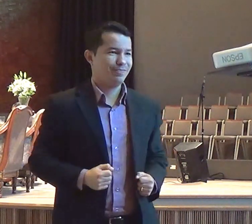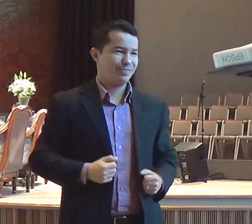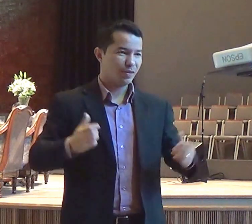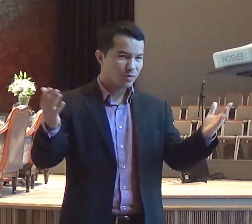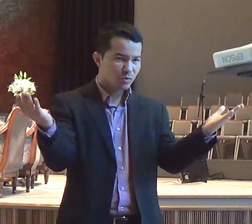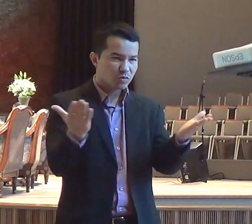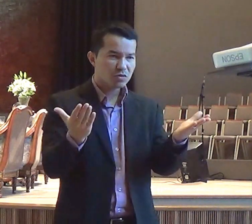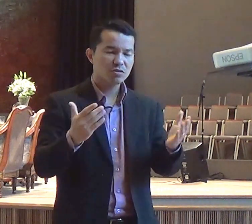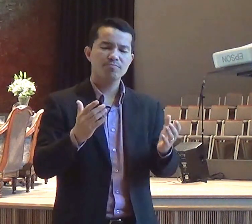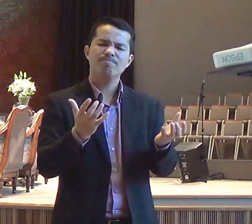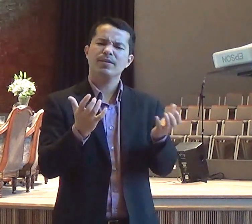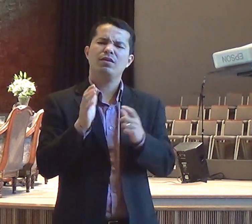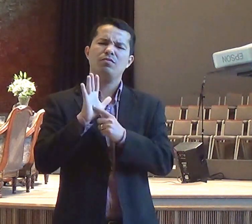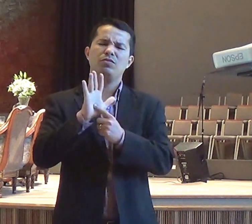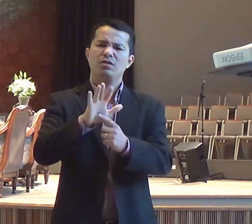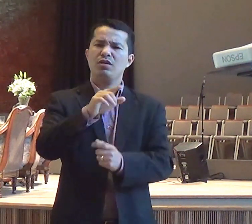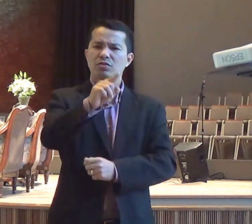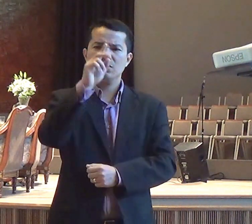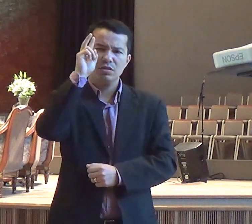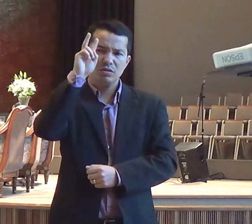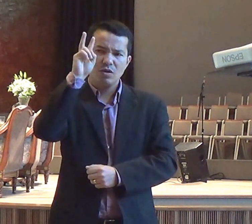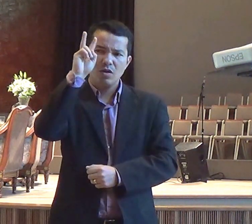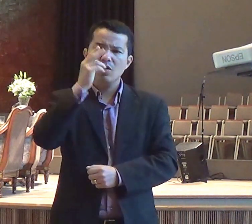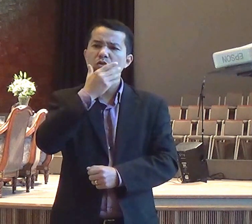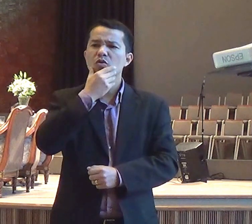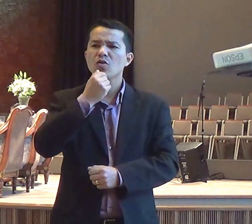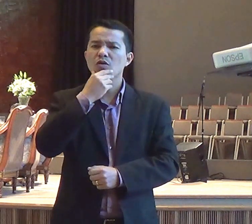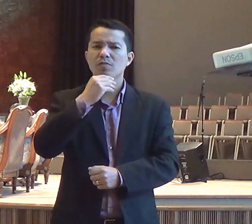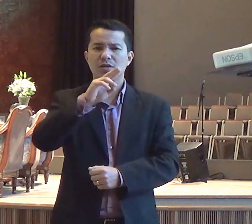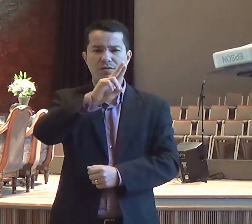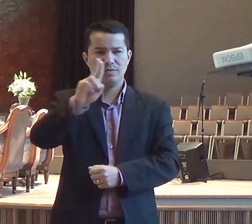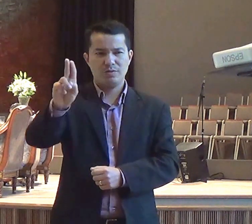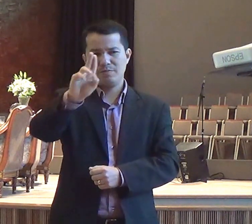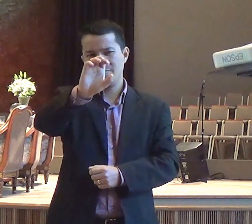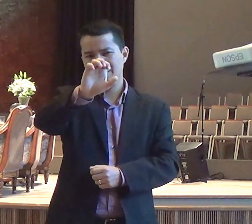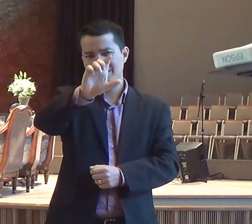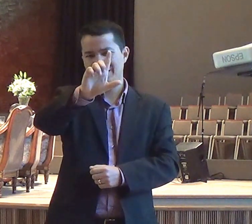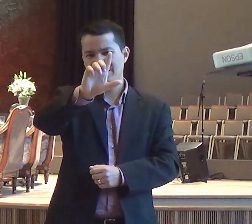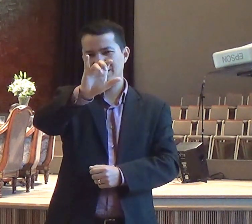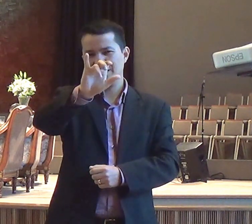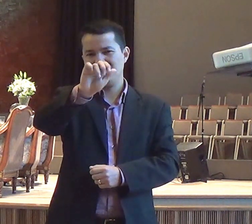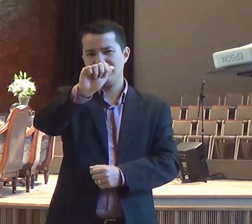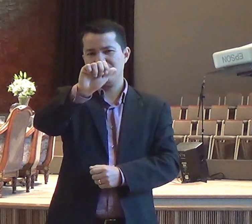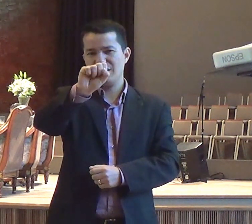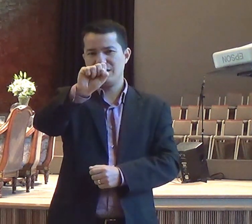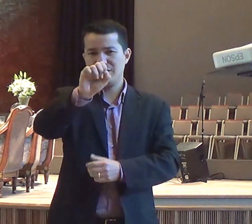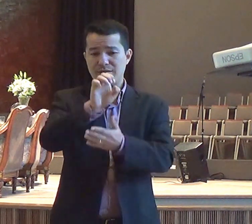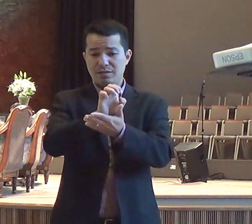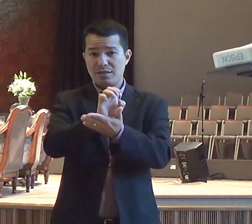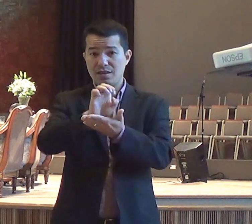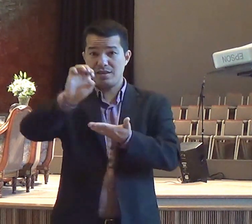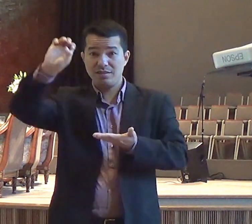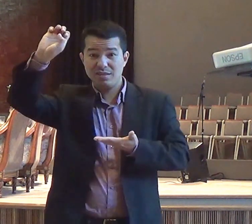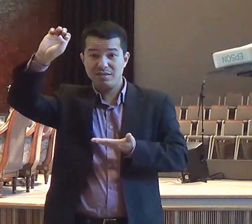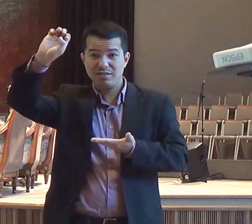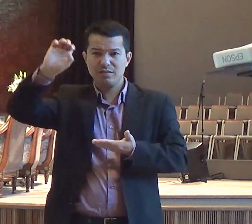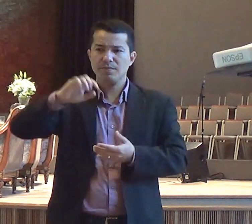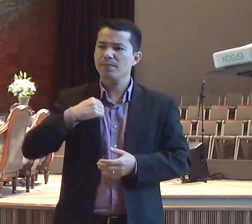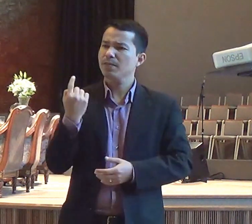Elias, e aprender com ele sobre o sussurro de Deus nos nossos corações. Serão